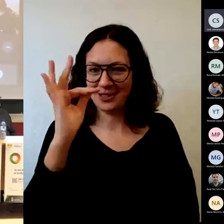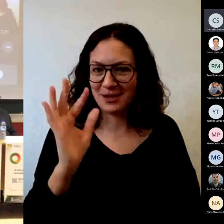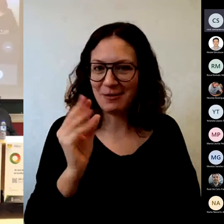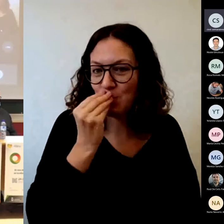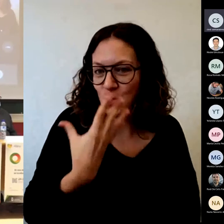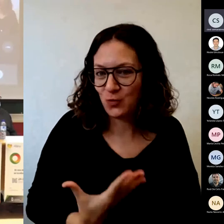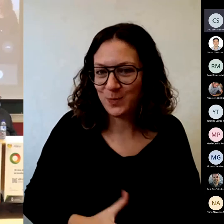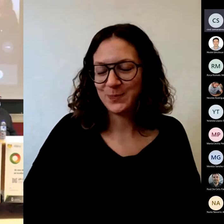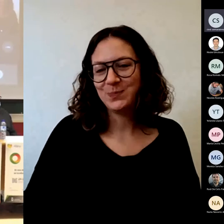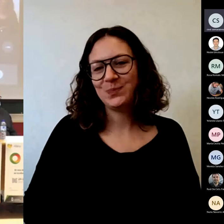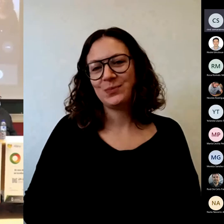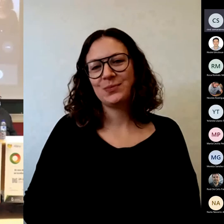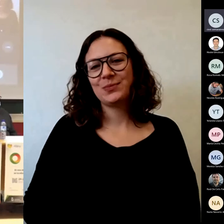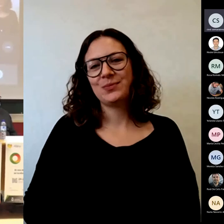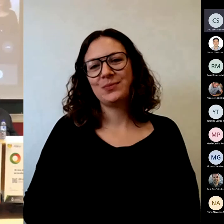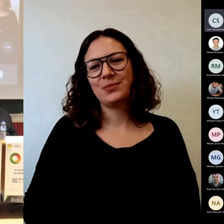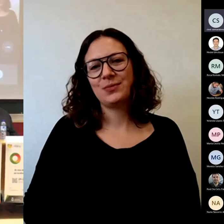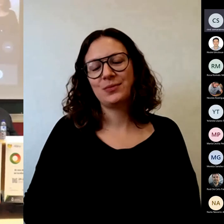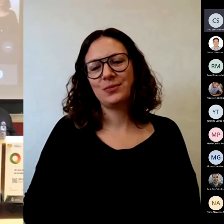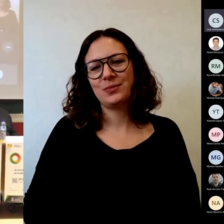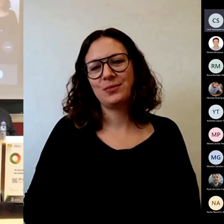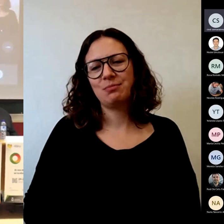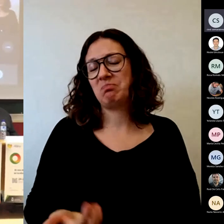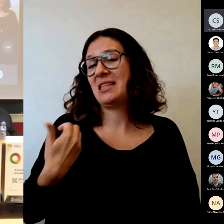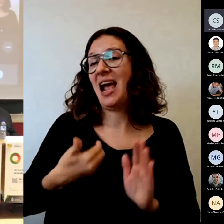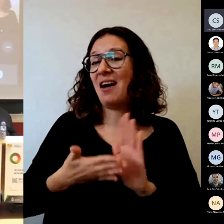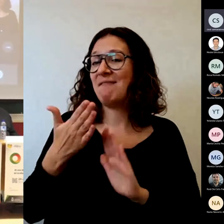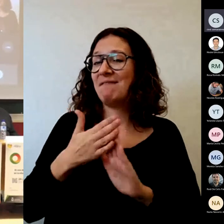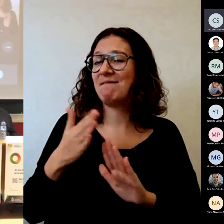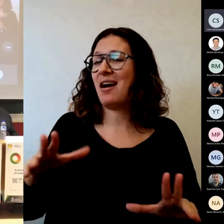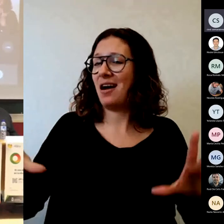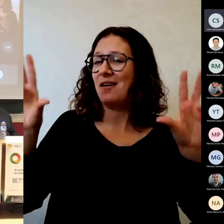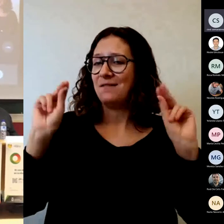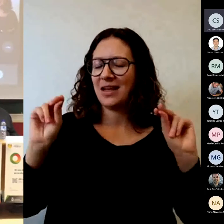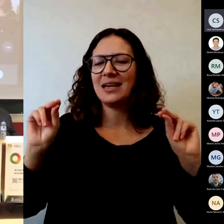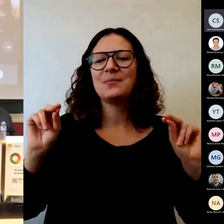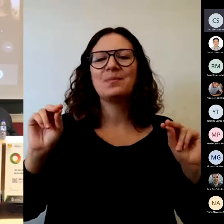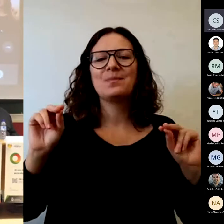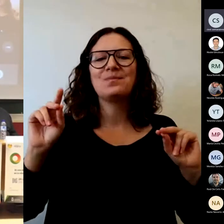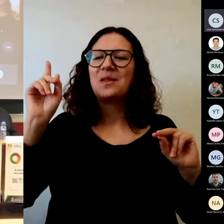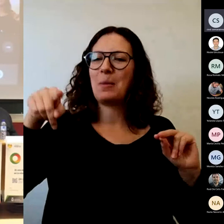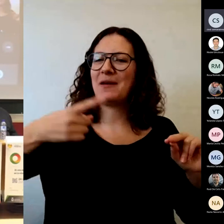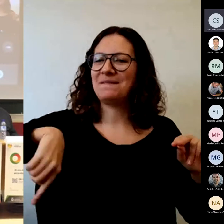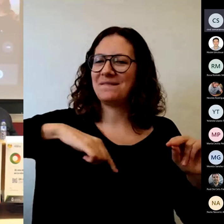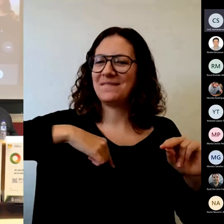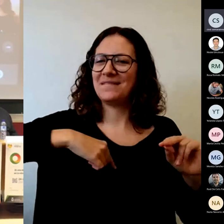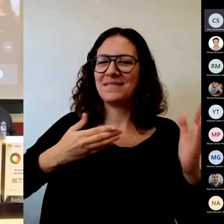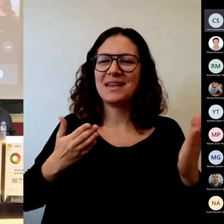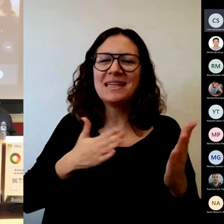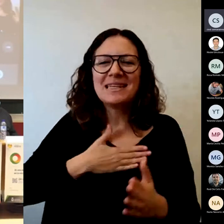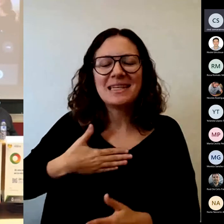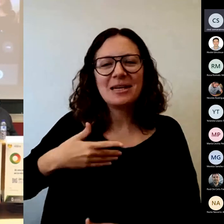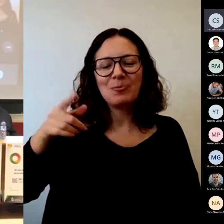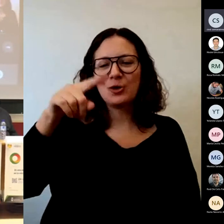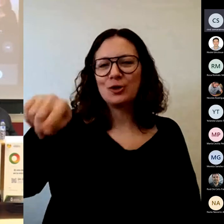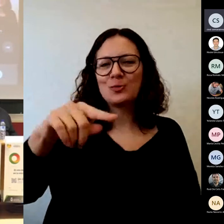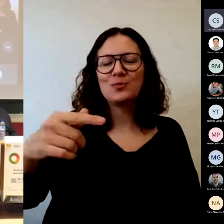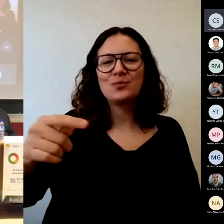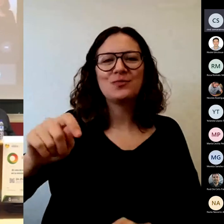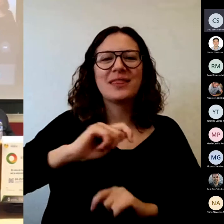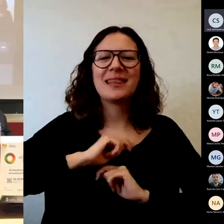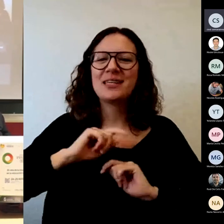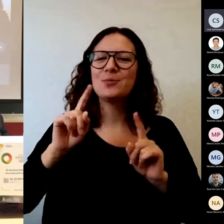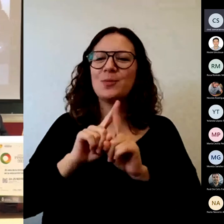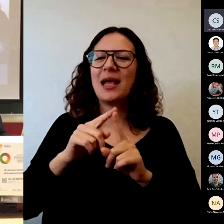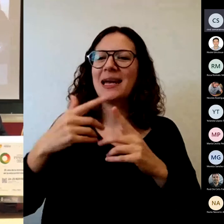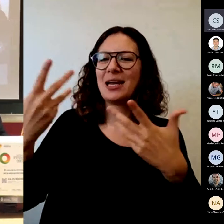os pedíamos una serie de tips de recomendaciones rápidas y prácticas